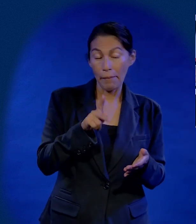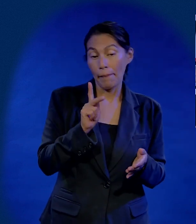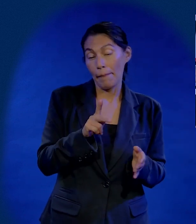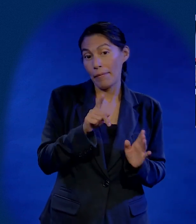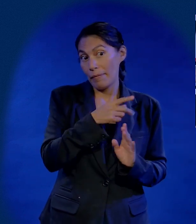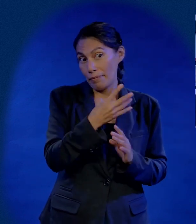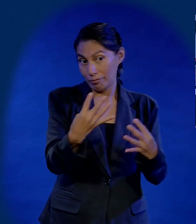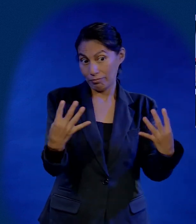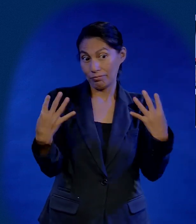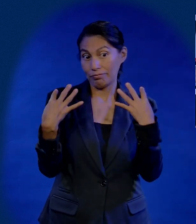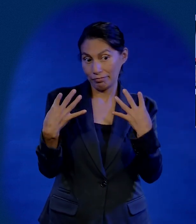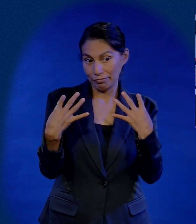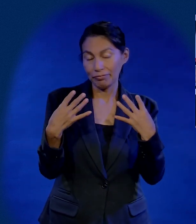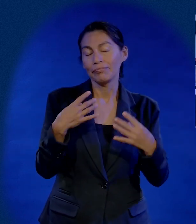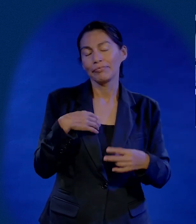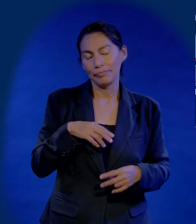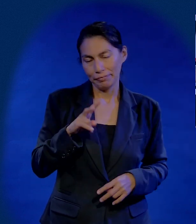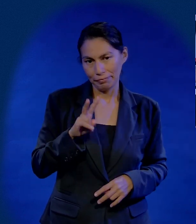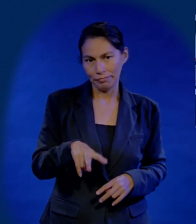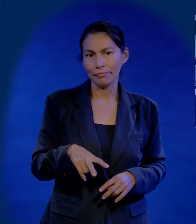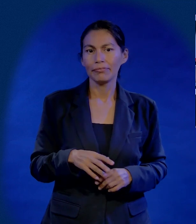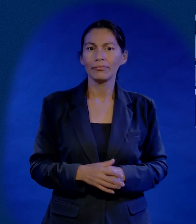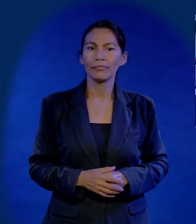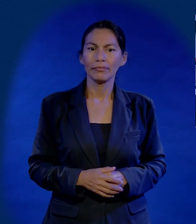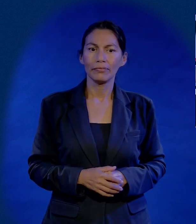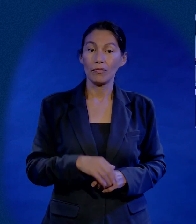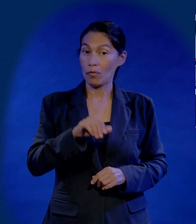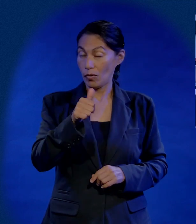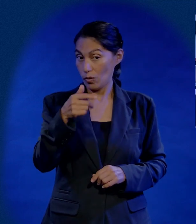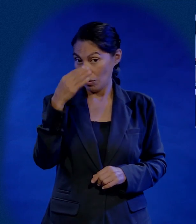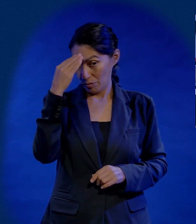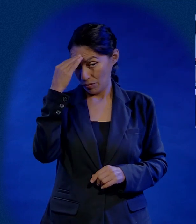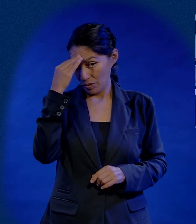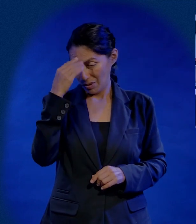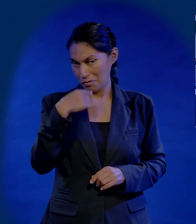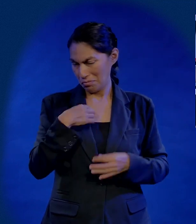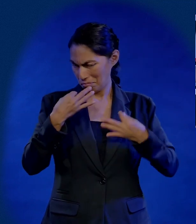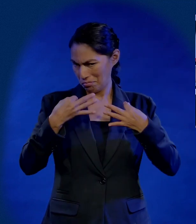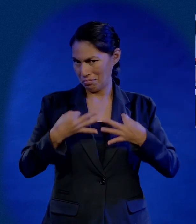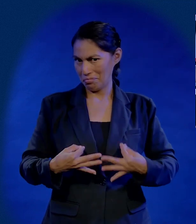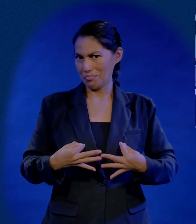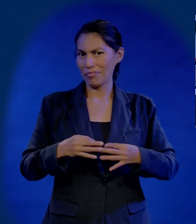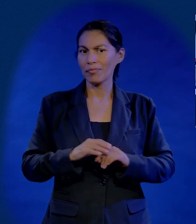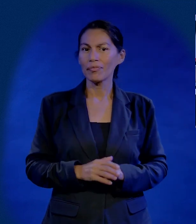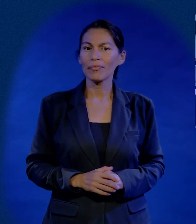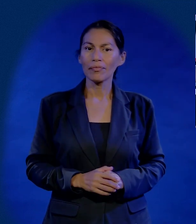aunque no los crea, aunque no esté convencido, aunque no me guste. No los disfruto, pero para que otros piensen.